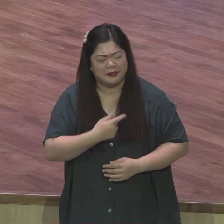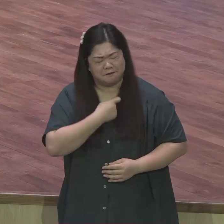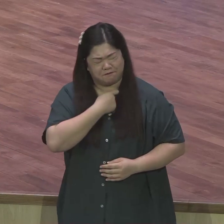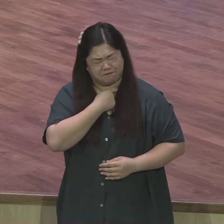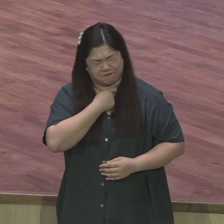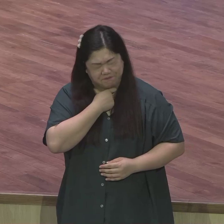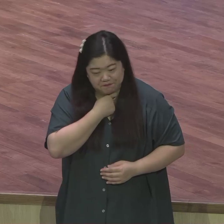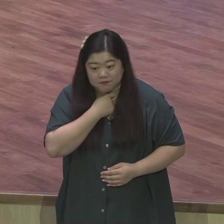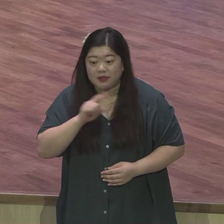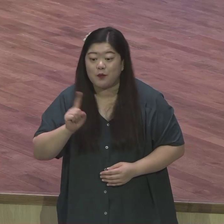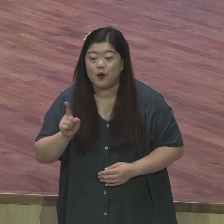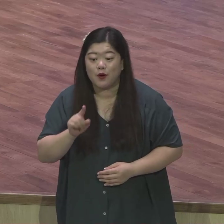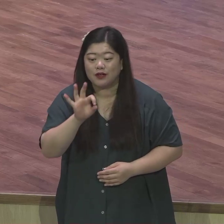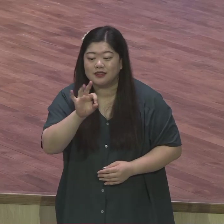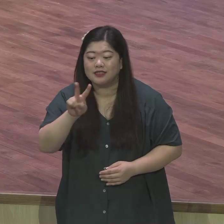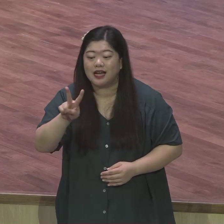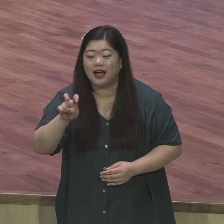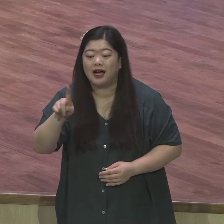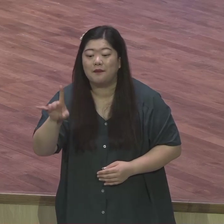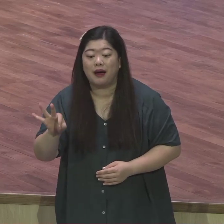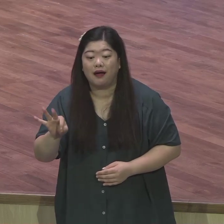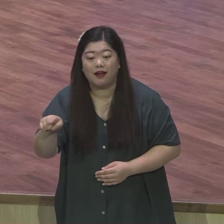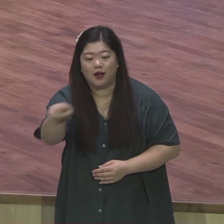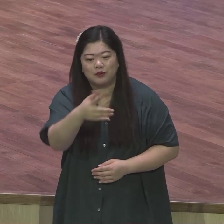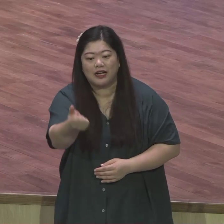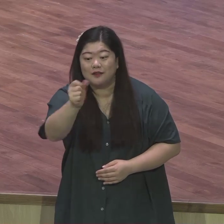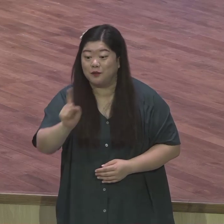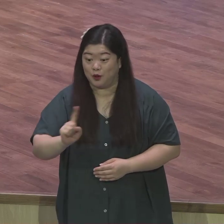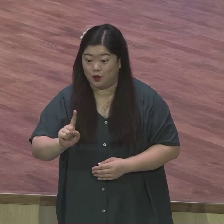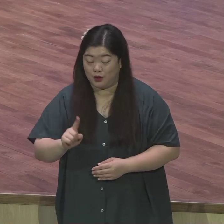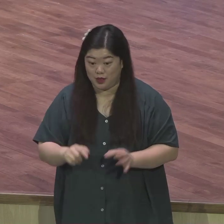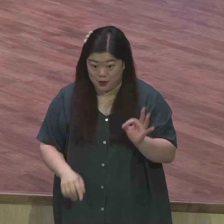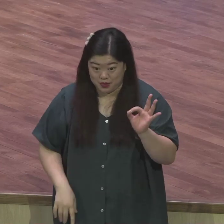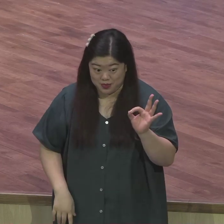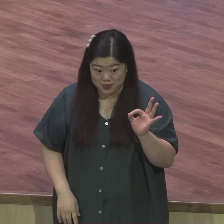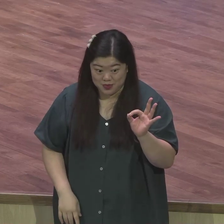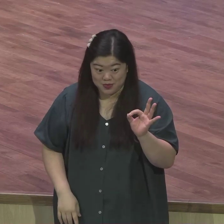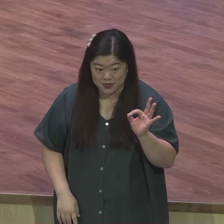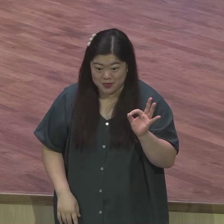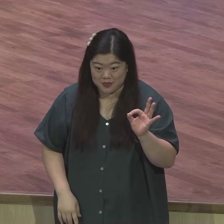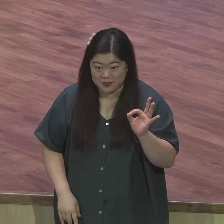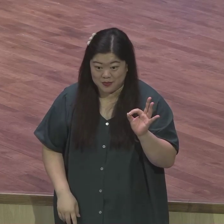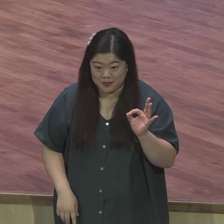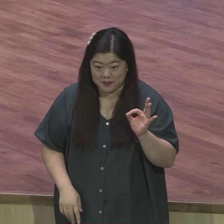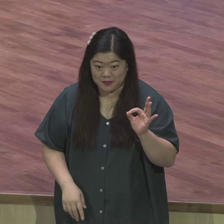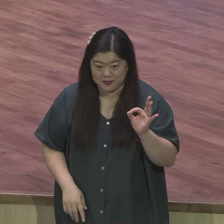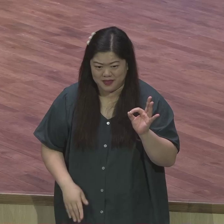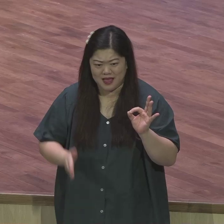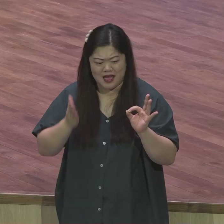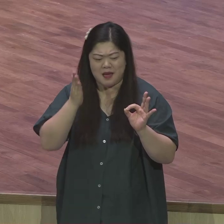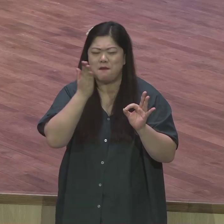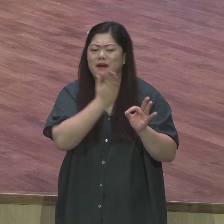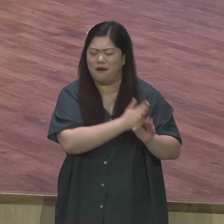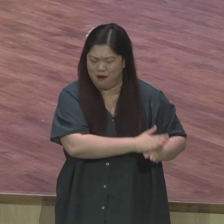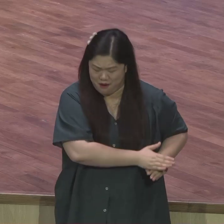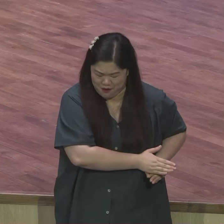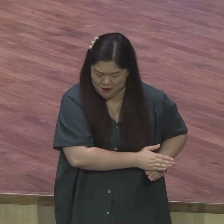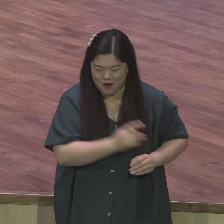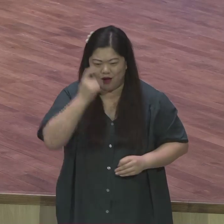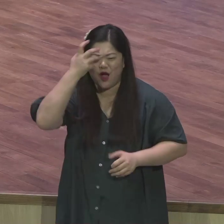윌리엄 부스처럼 영혼 구원되기 바랍니다 내 야망은